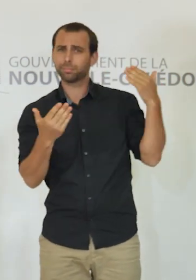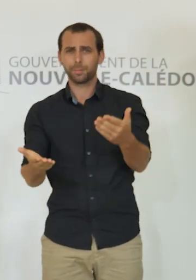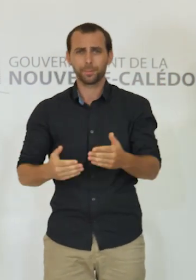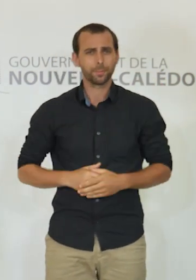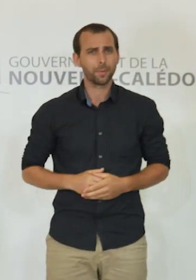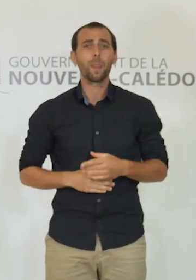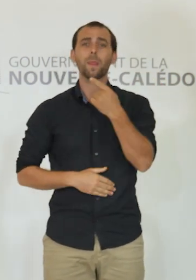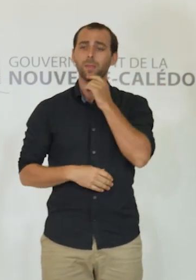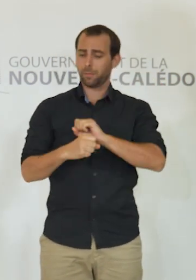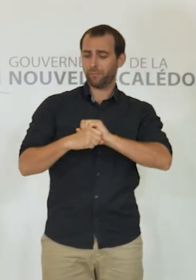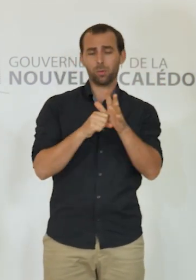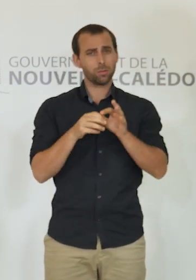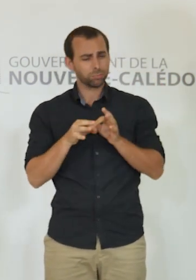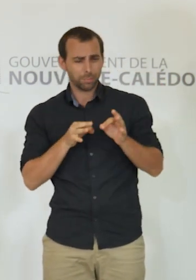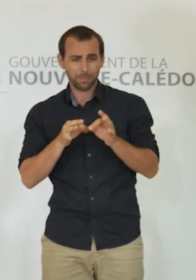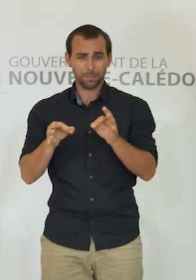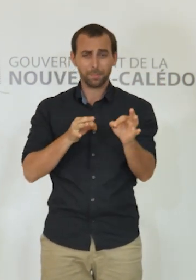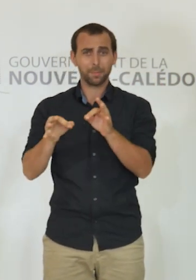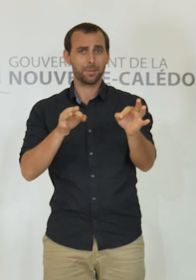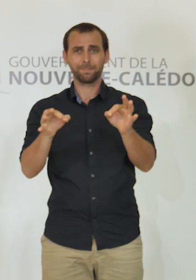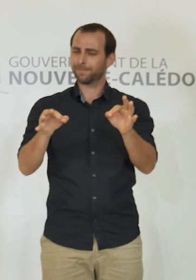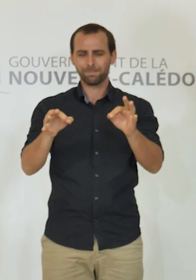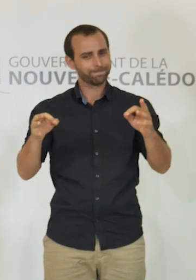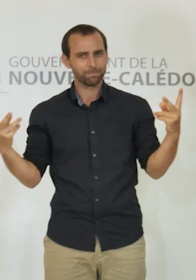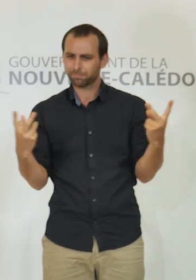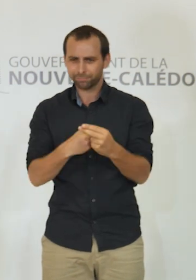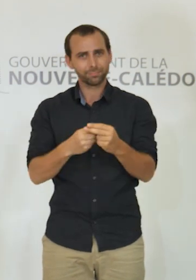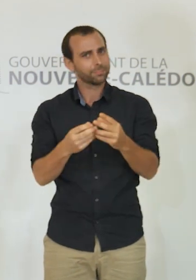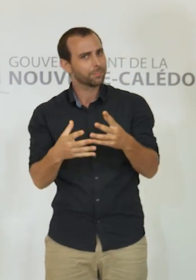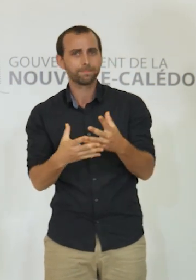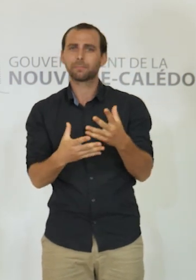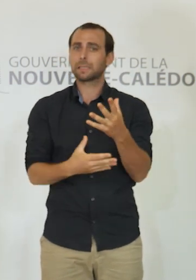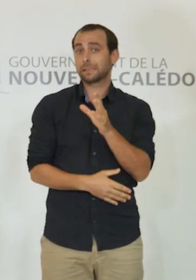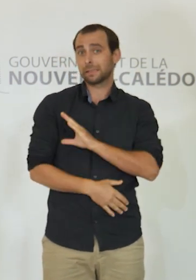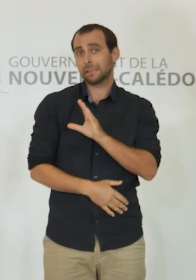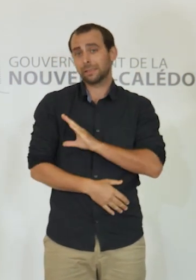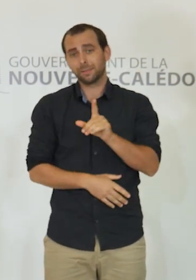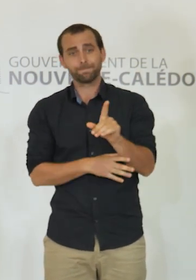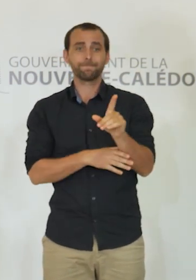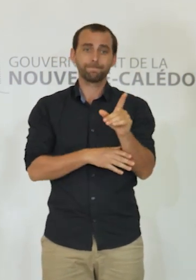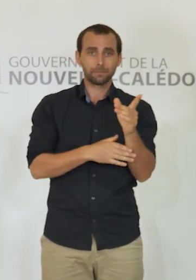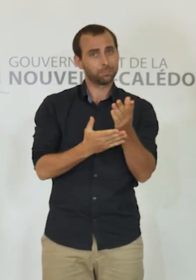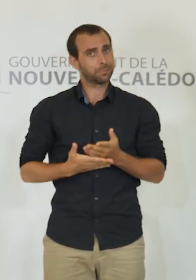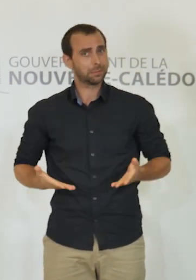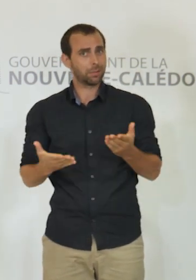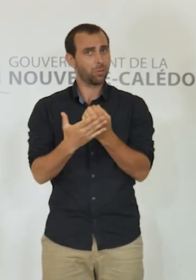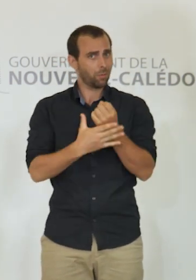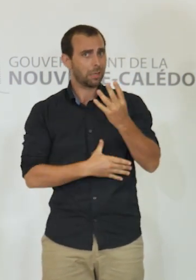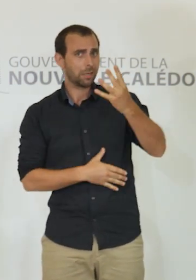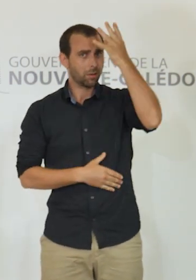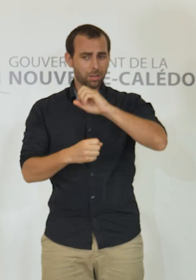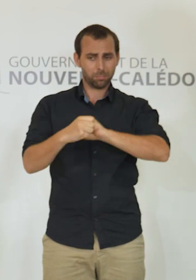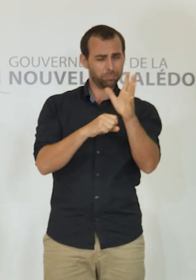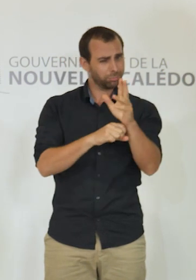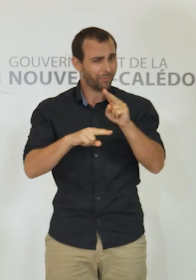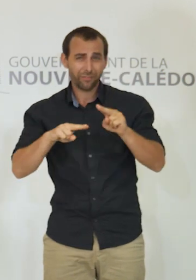transmission du virus tant qu'il en était encore tant et retrouver le caractère Covid-free de la Nouvelle